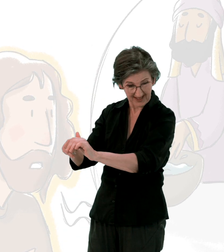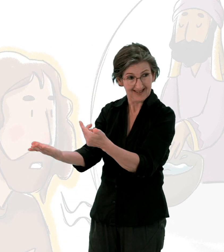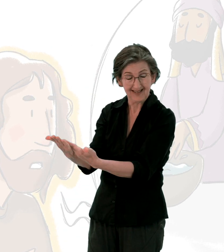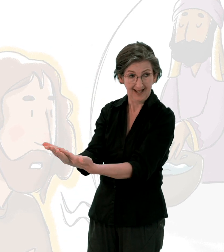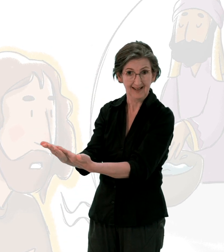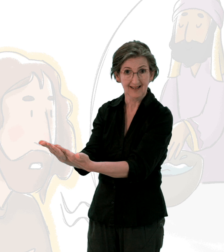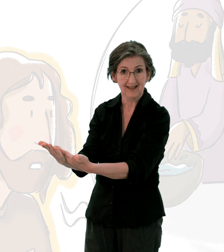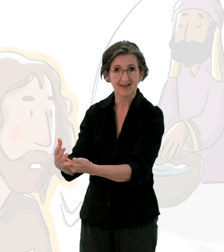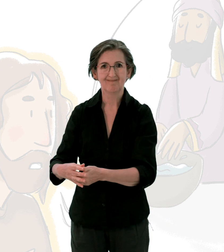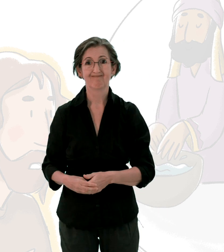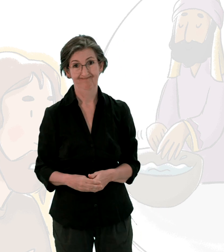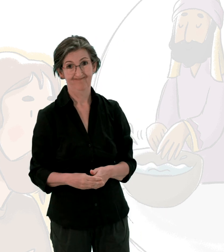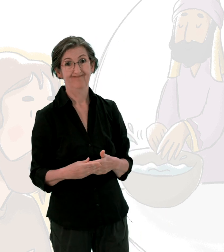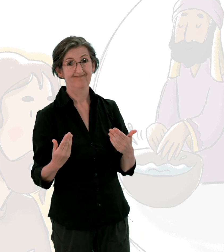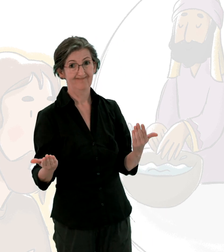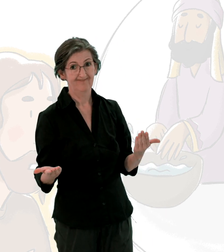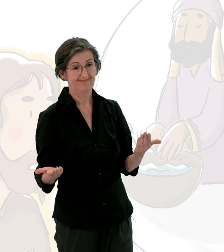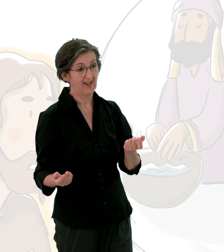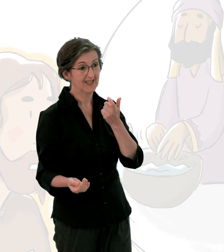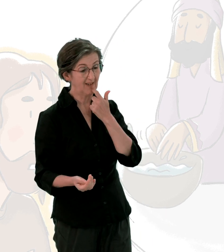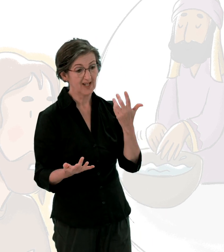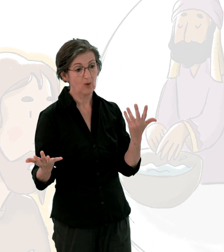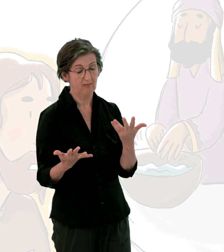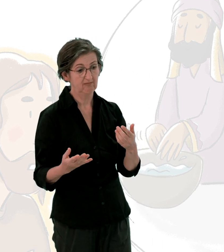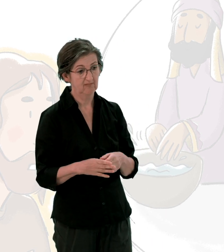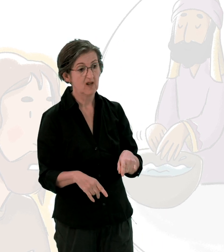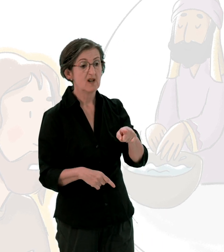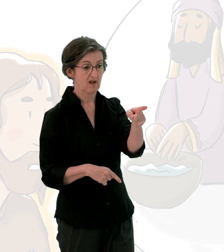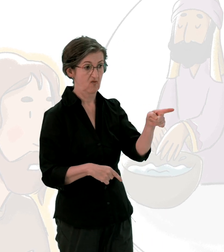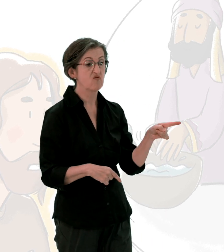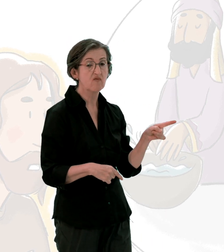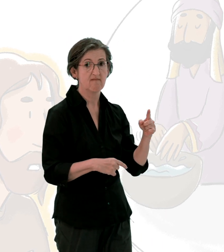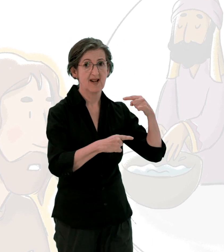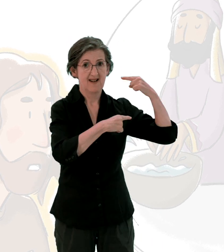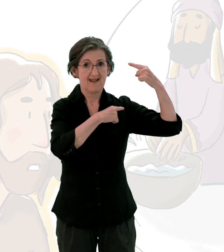Ainsi, vous vous servez de votre tradition pour supprimer la parole de Dieu.